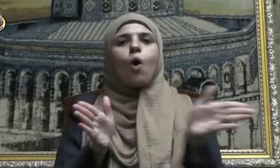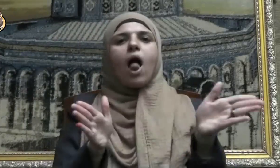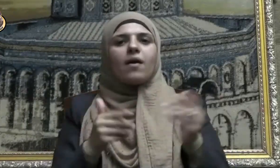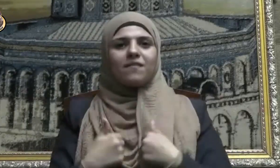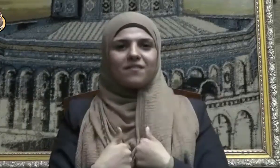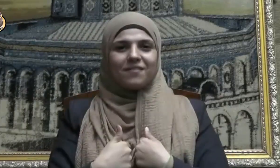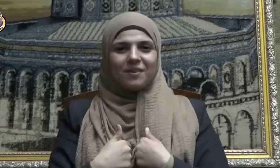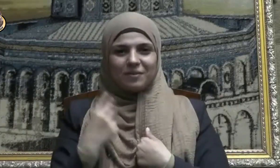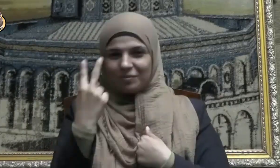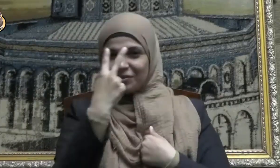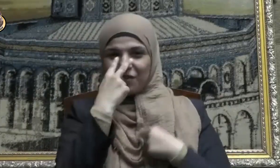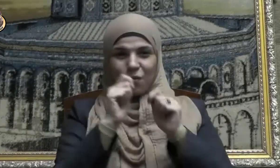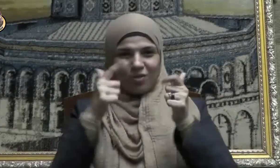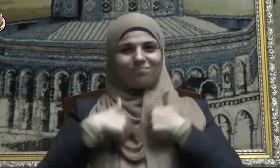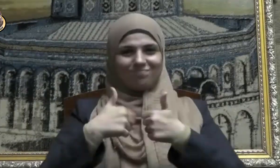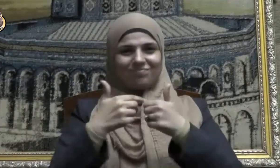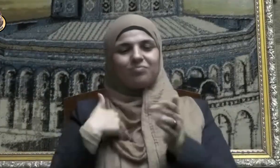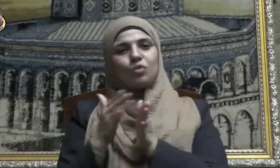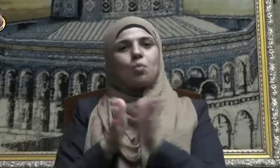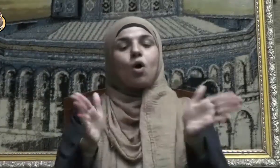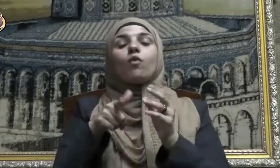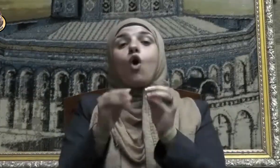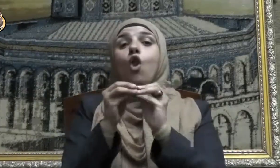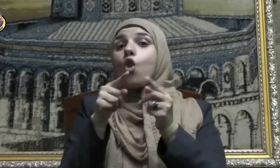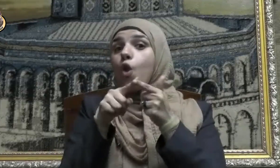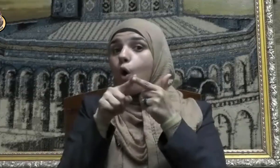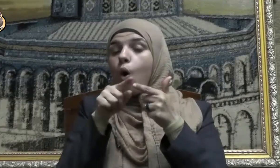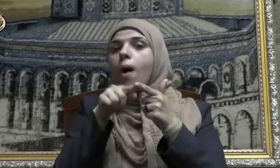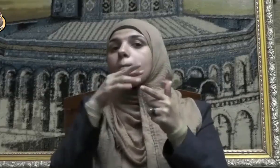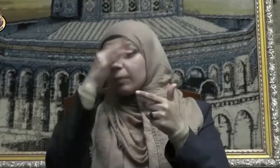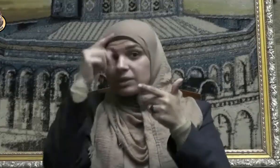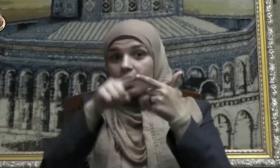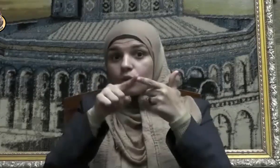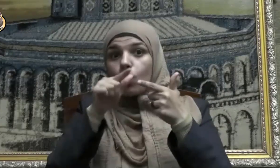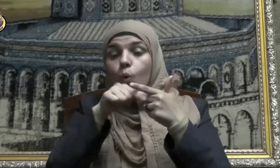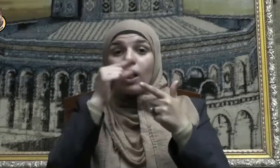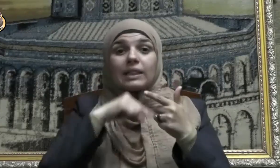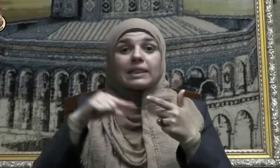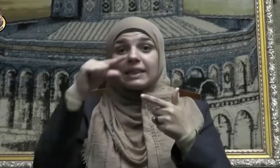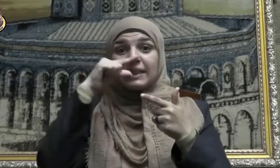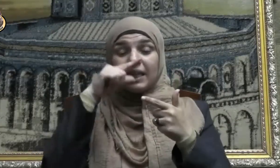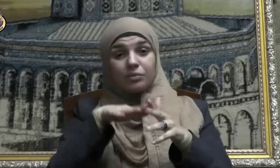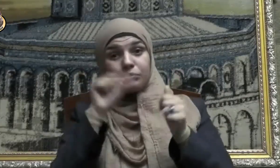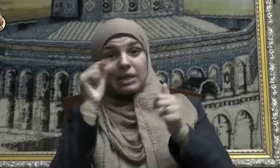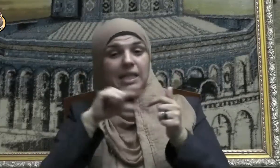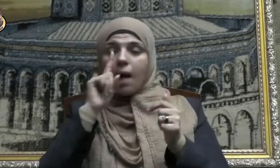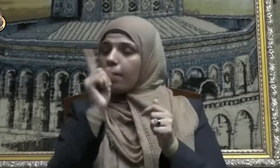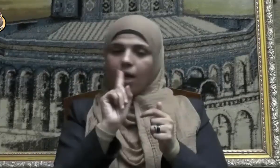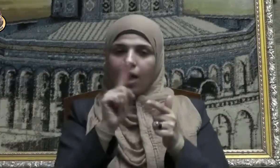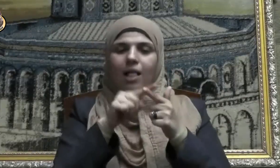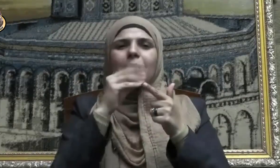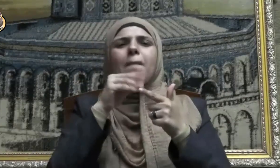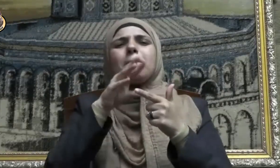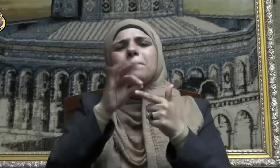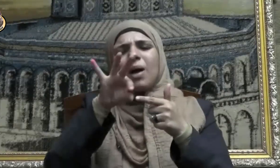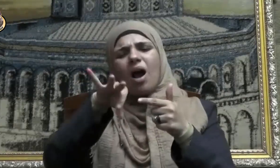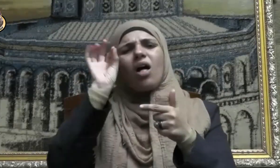وهذا النوع لا يخرج من الدين بالكلية إلا أنه طريق إلى